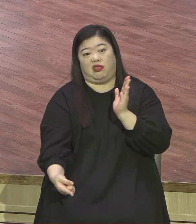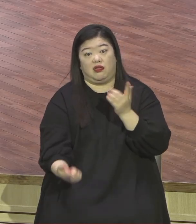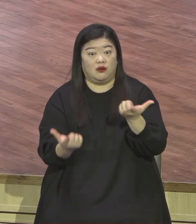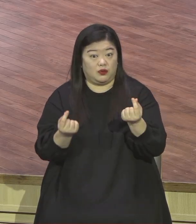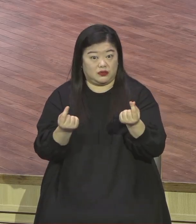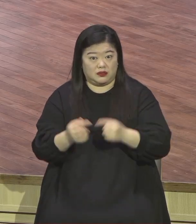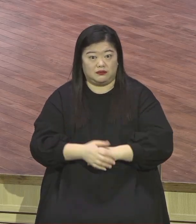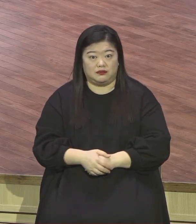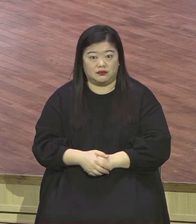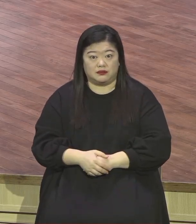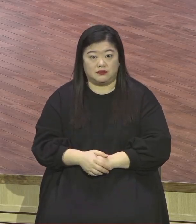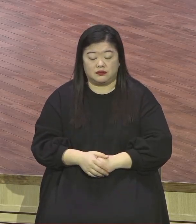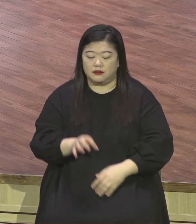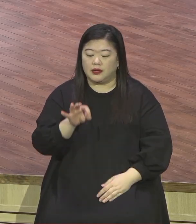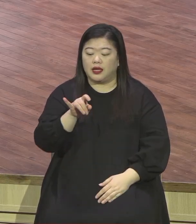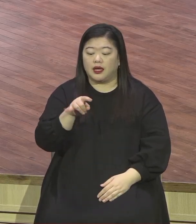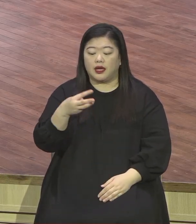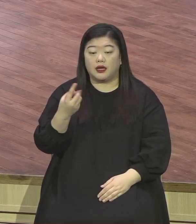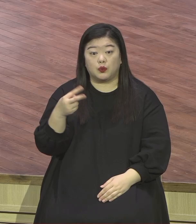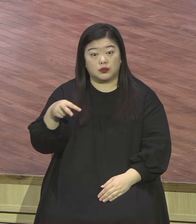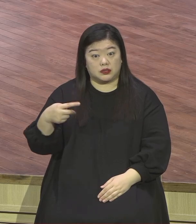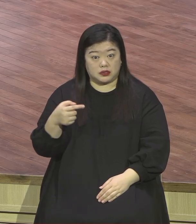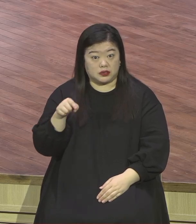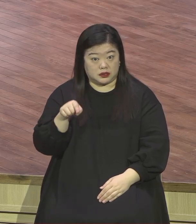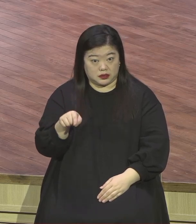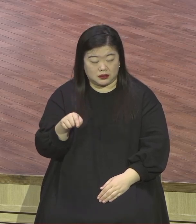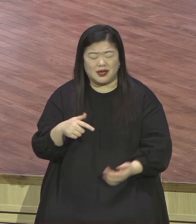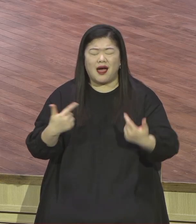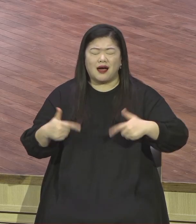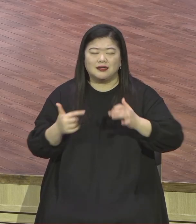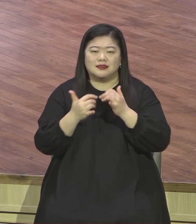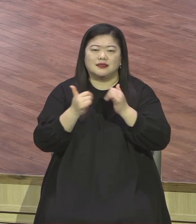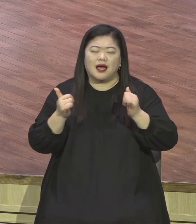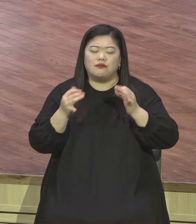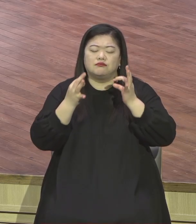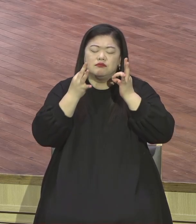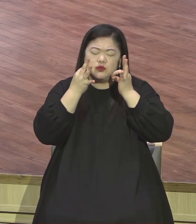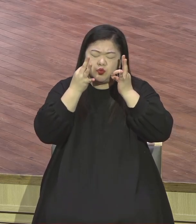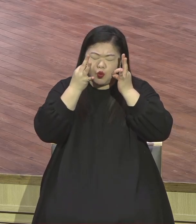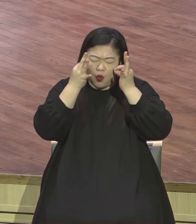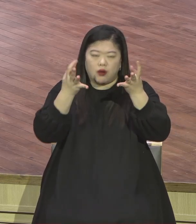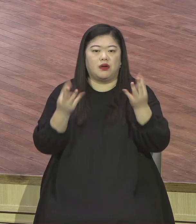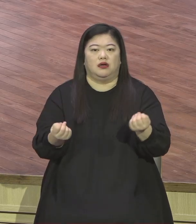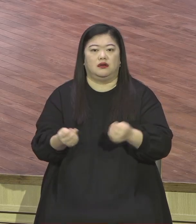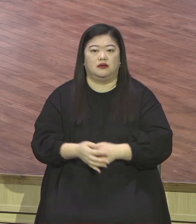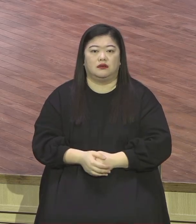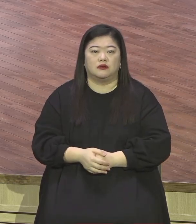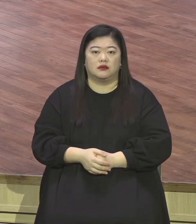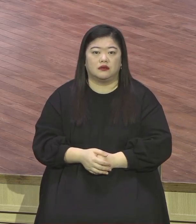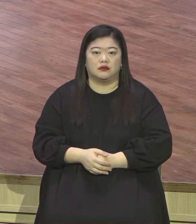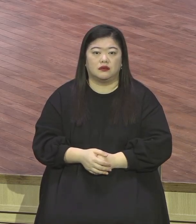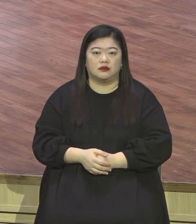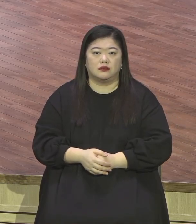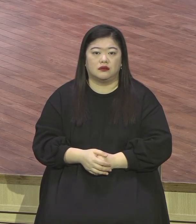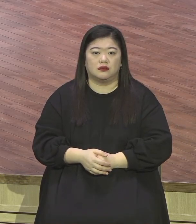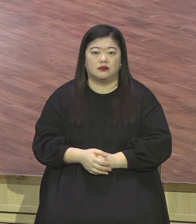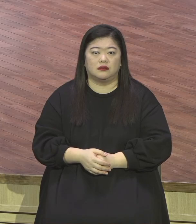인간의 모든 노력을 기울어 하나님을 찾아가고자 하는 애쓰는 모습 다시 말하면